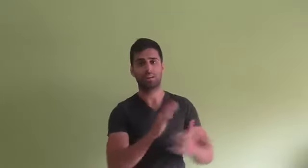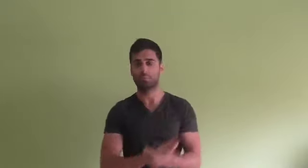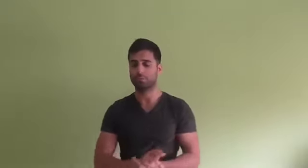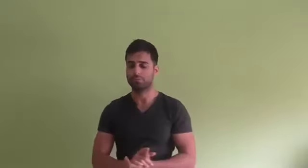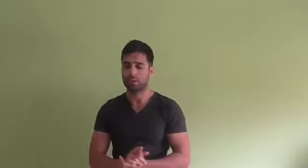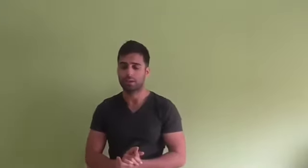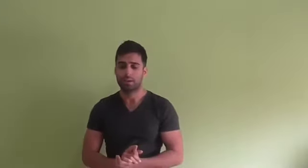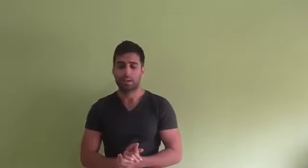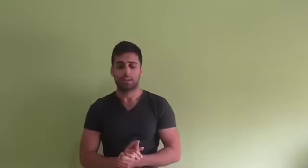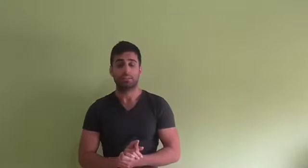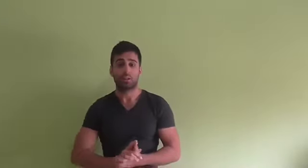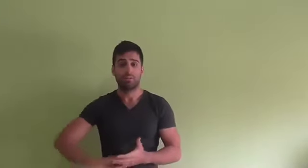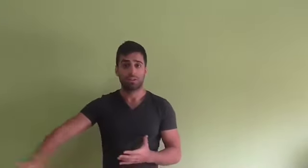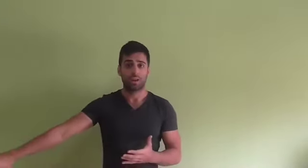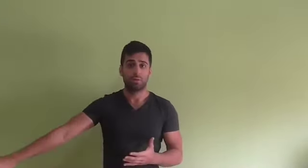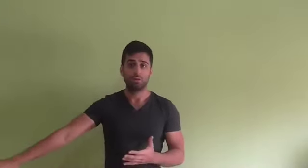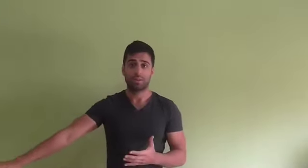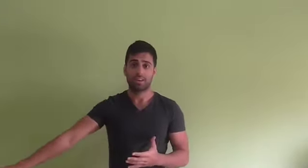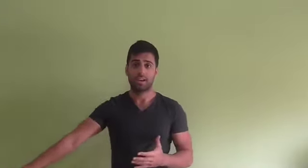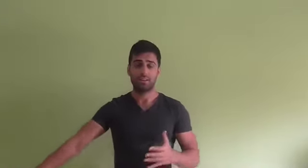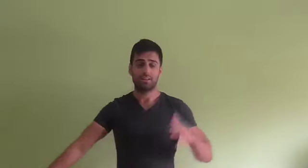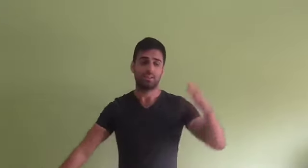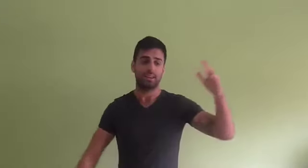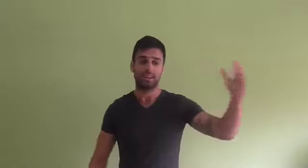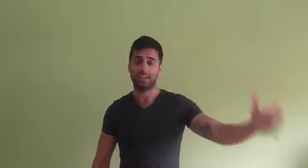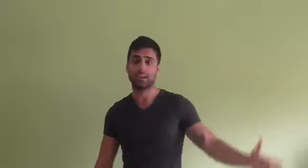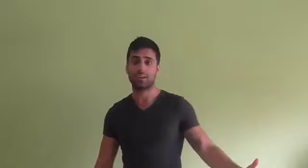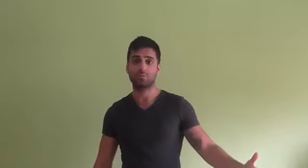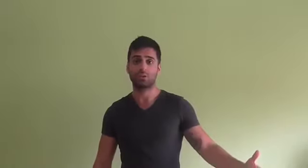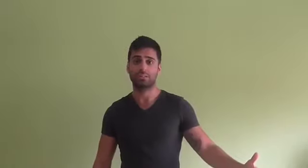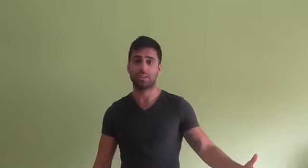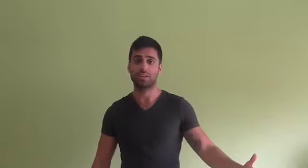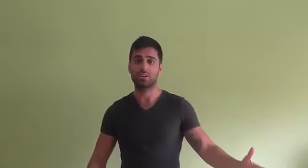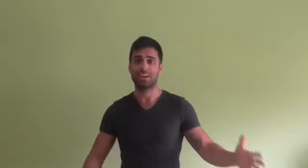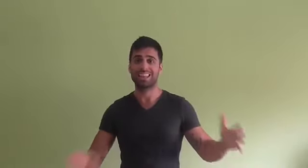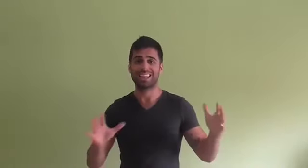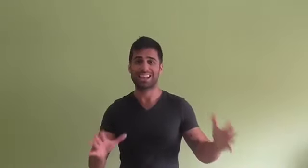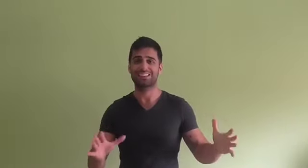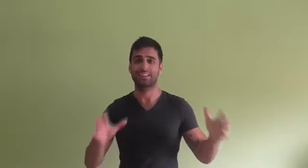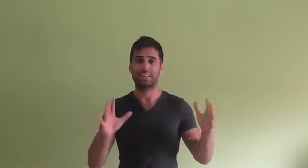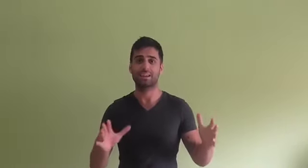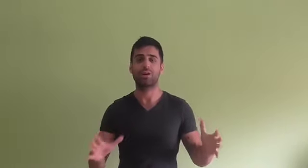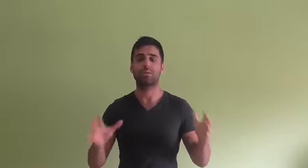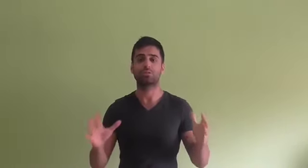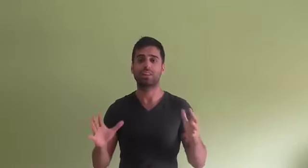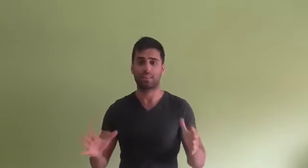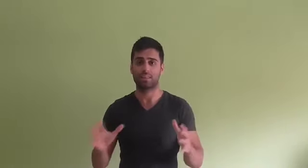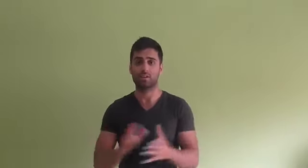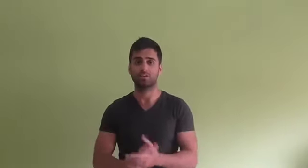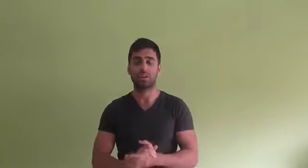extremo. Decidió abandonar el mundo material, ingresar en un monasterio y dedicarse de lleno a la búsqueda de Dios.